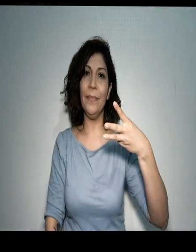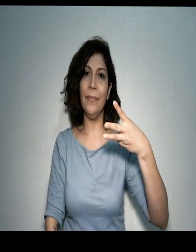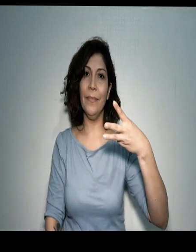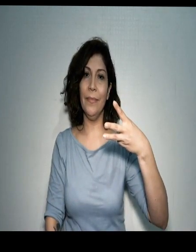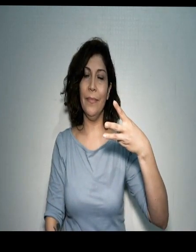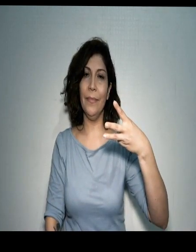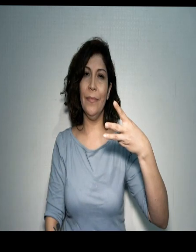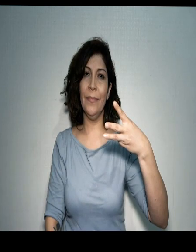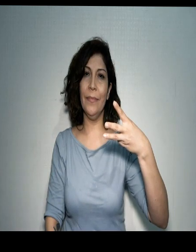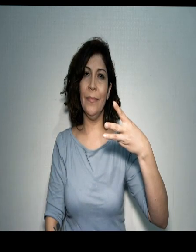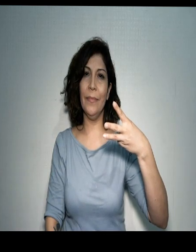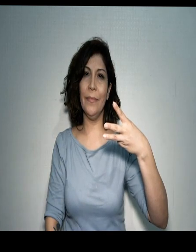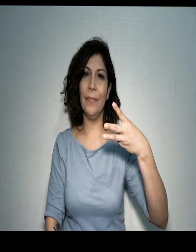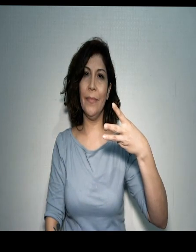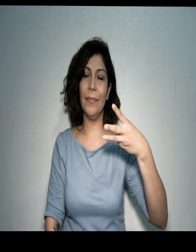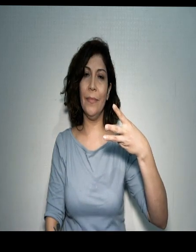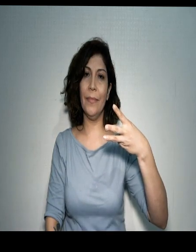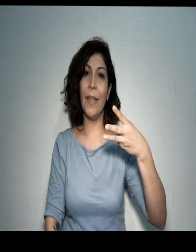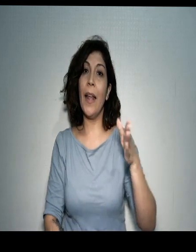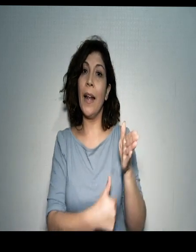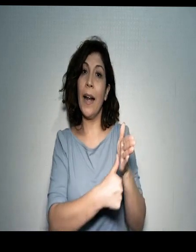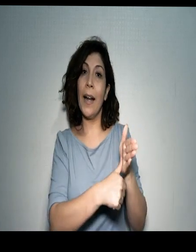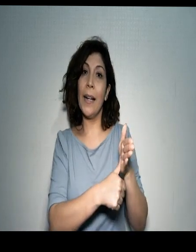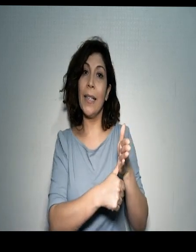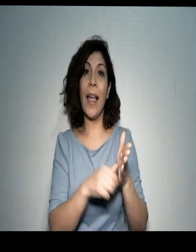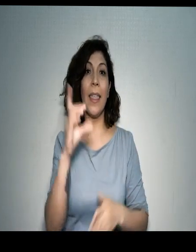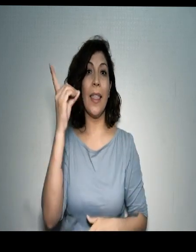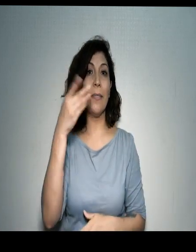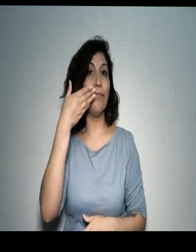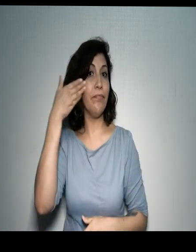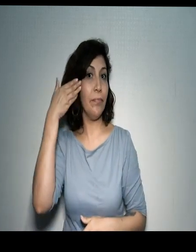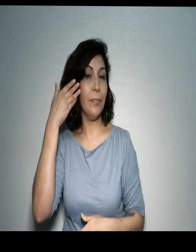3. Credencial de discapacidad.